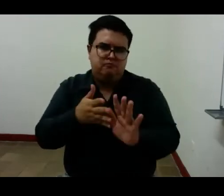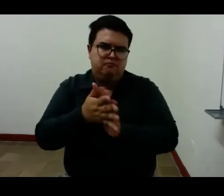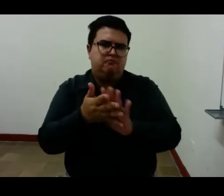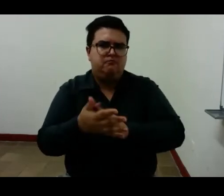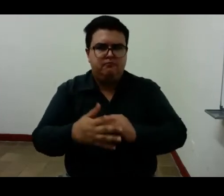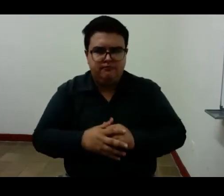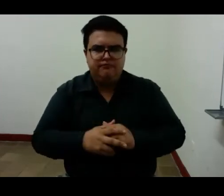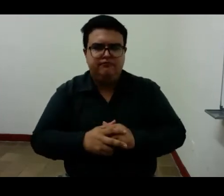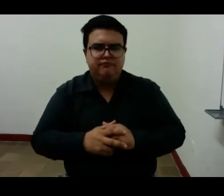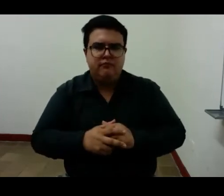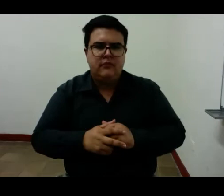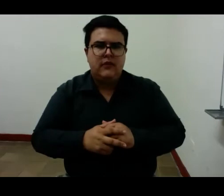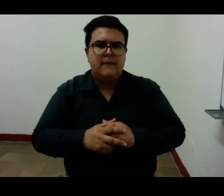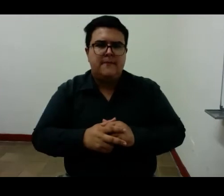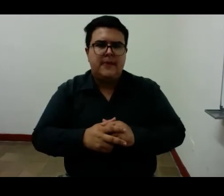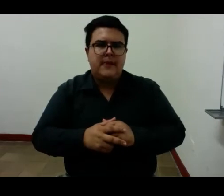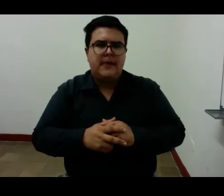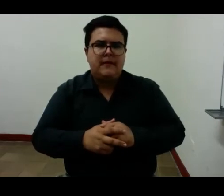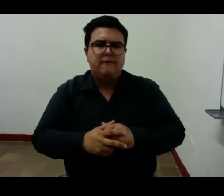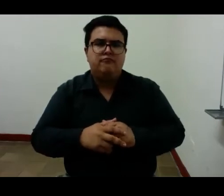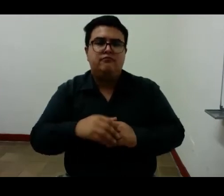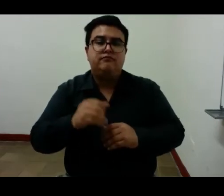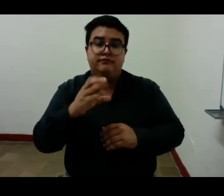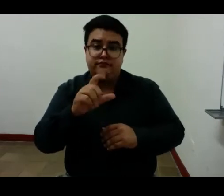Mi conferencia tiene como